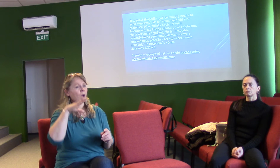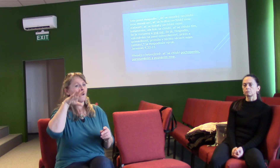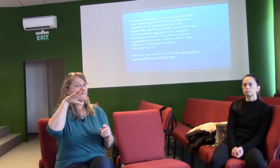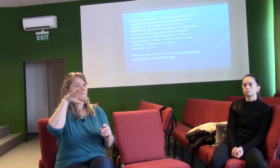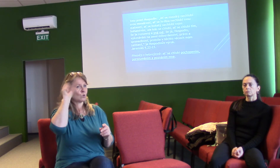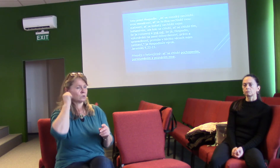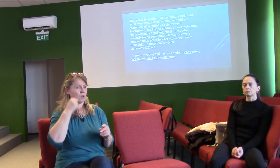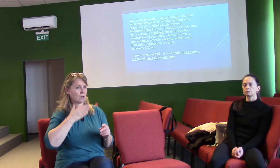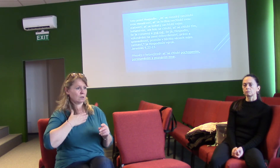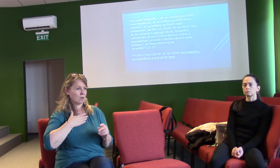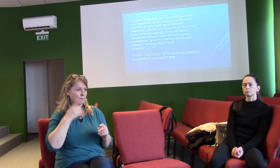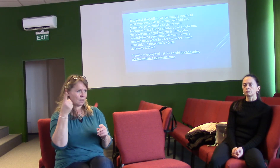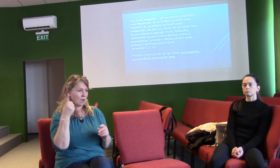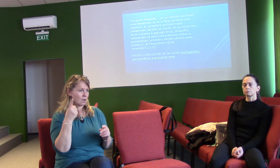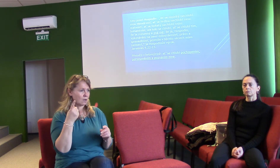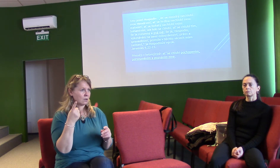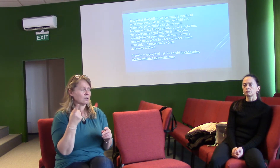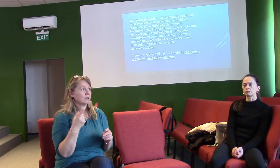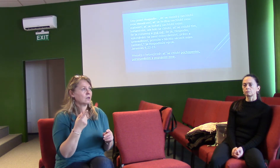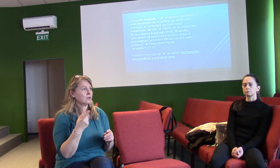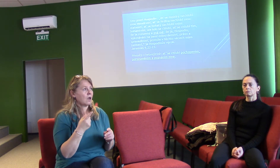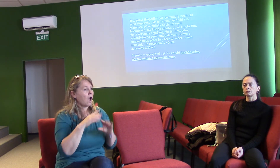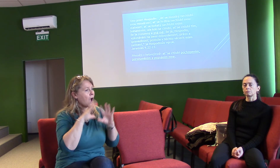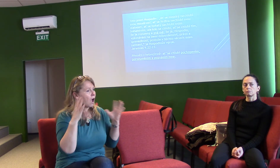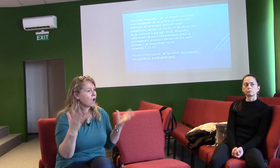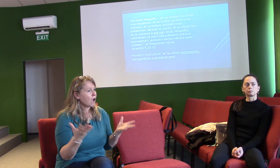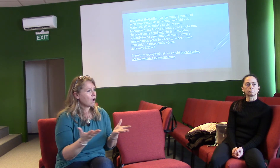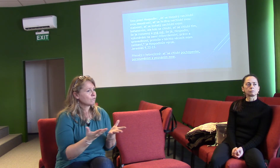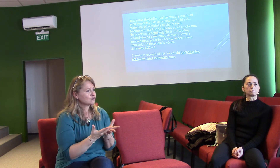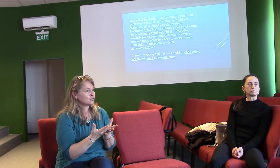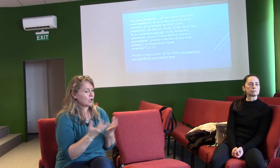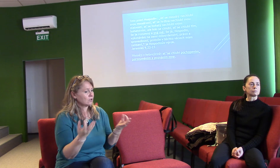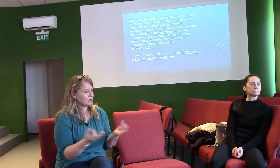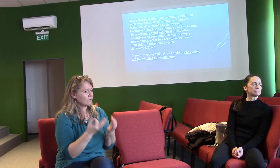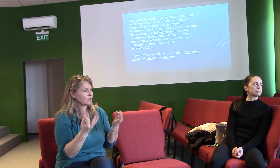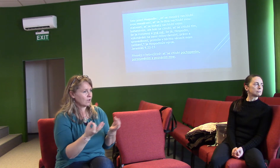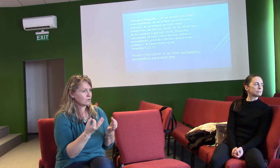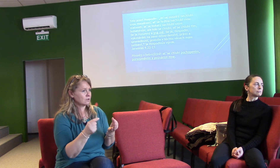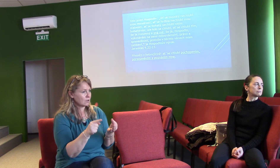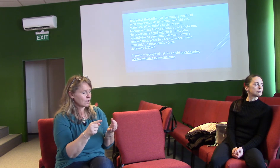a co ze všech věcí, které pán Bůh může vidět v člověku, mu přináší největší potěšení?